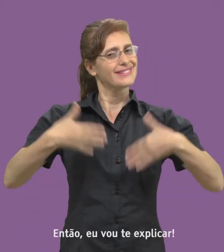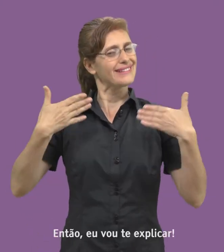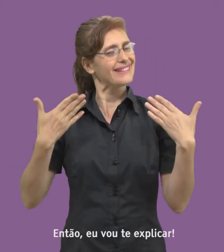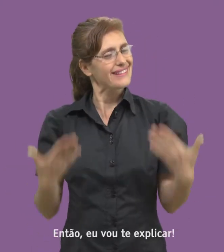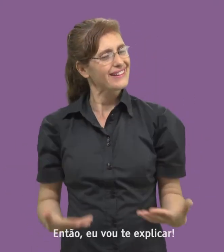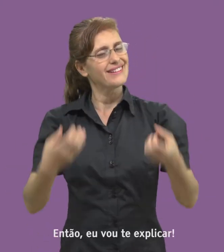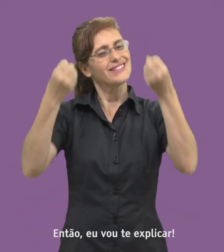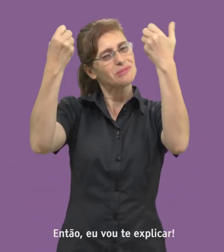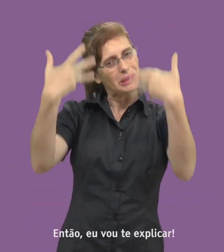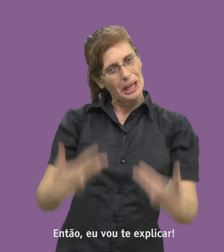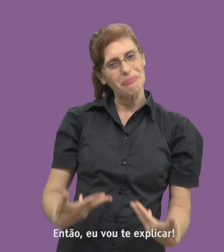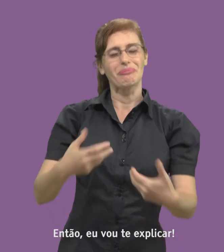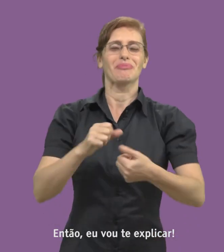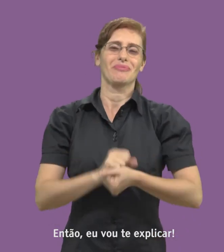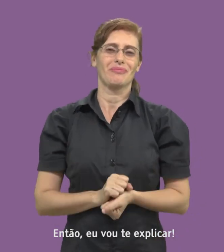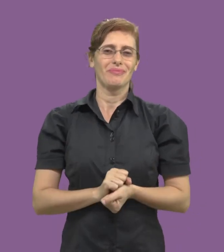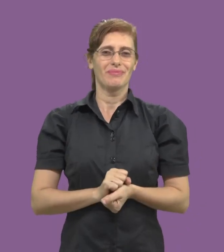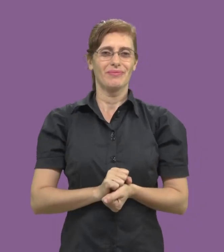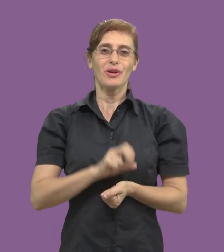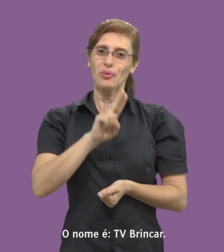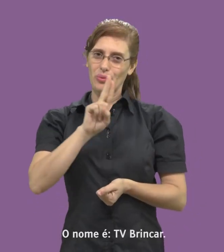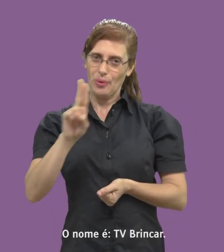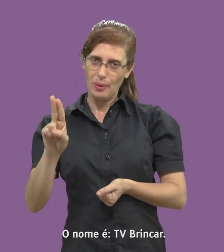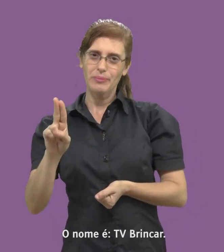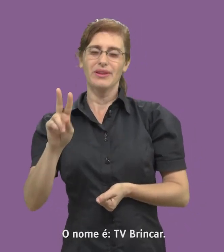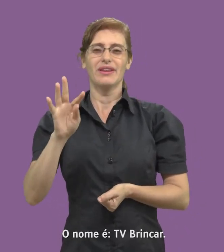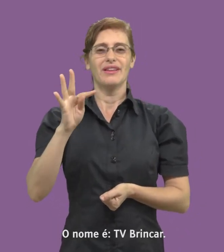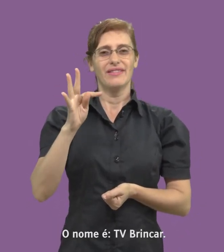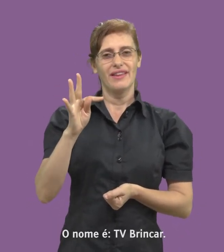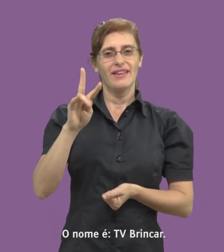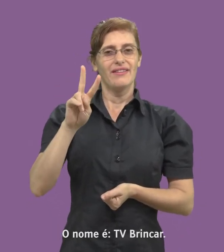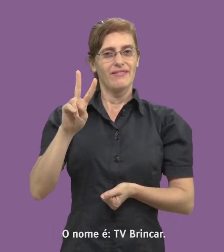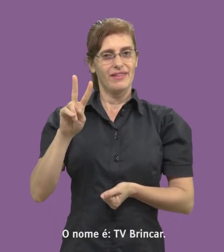Então, eu vou te explicar. O nome é TV Brincar.